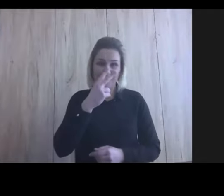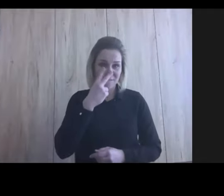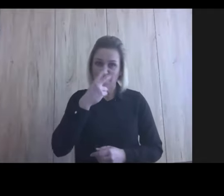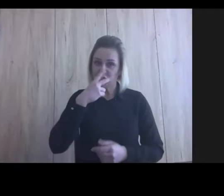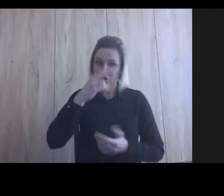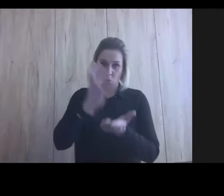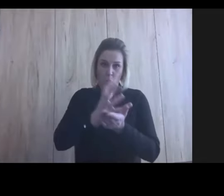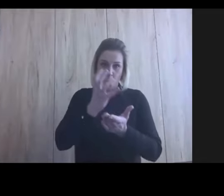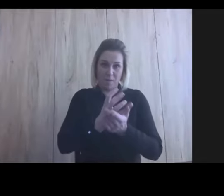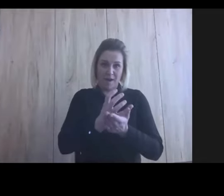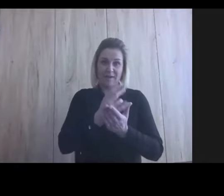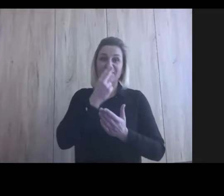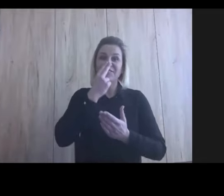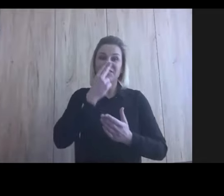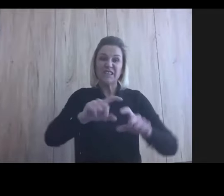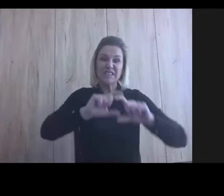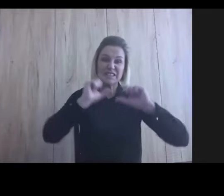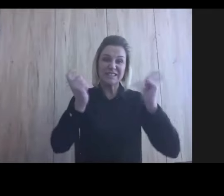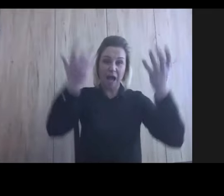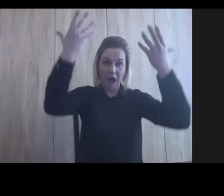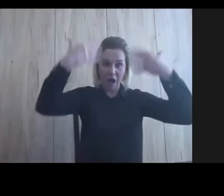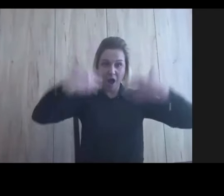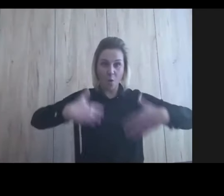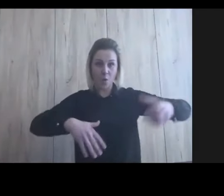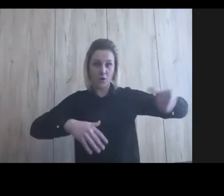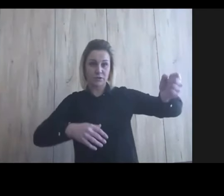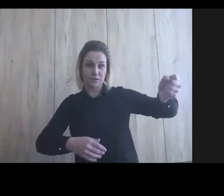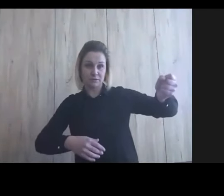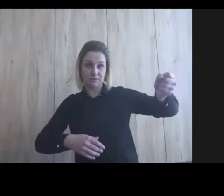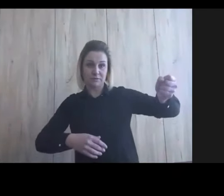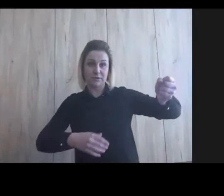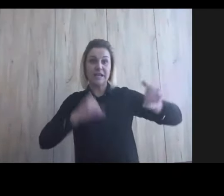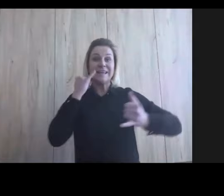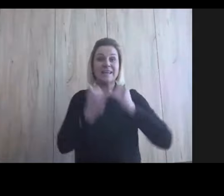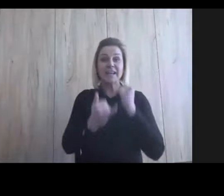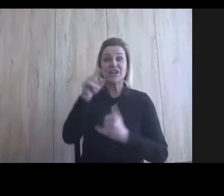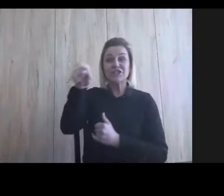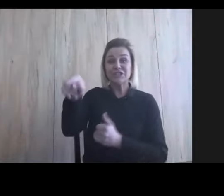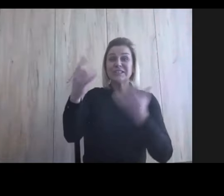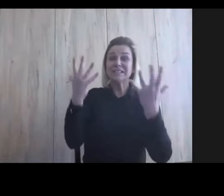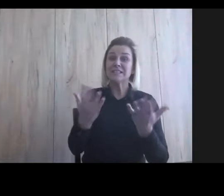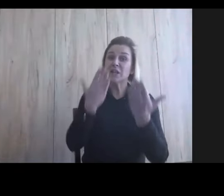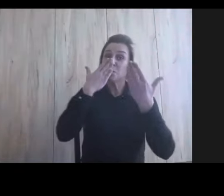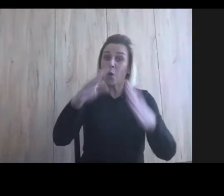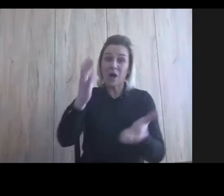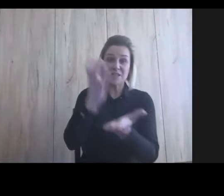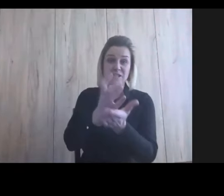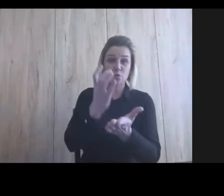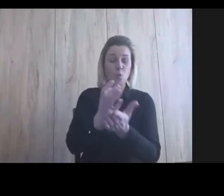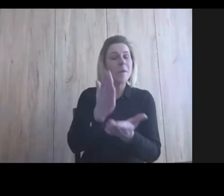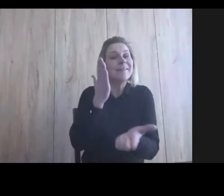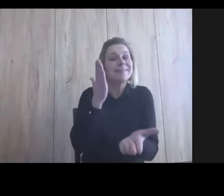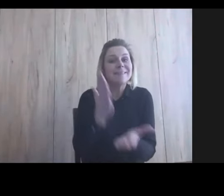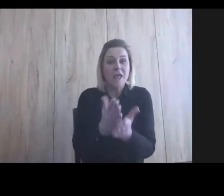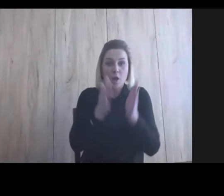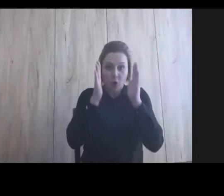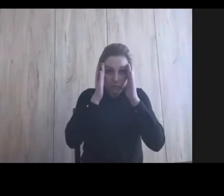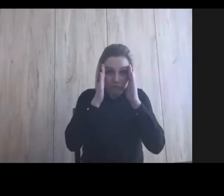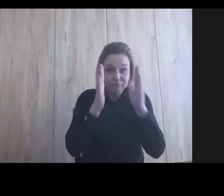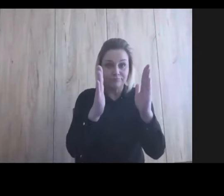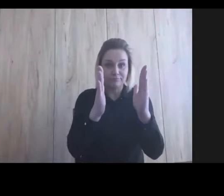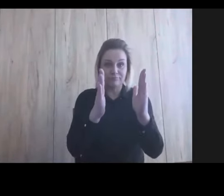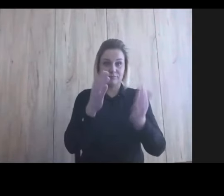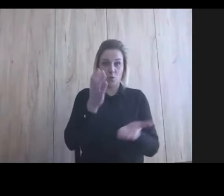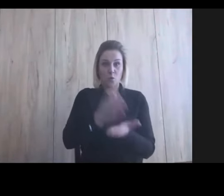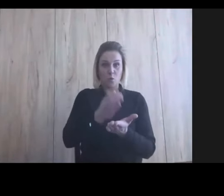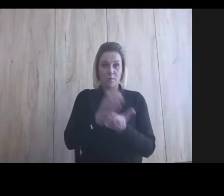Moje dziecko widzi całość. Jeżeli chcesz pokazać dziecku kubek, masz pokazać kubek. Tylko i wyłącznie. Jeżeli chcesz